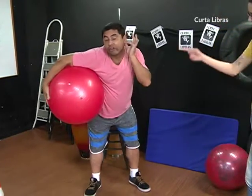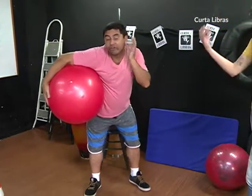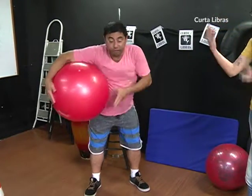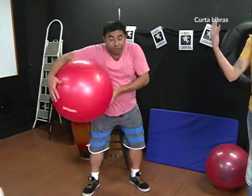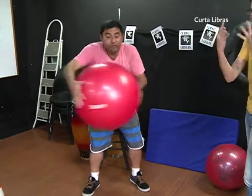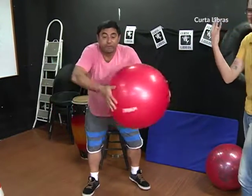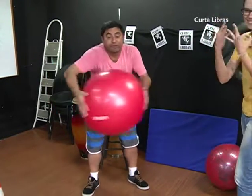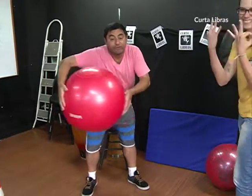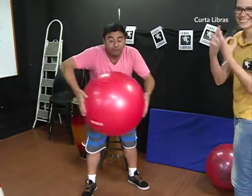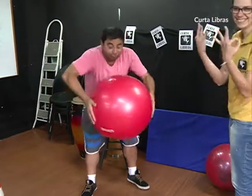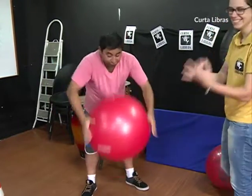Perfeito.